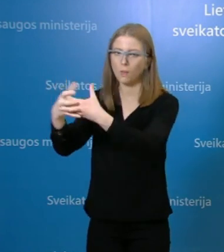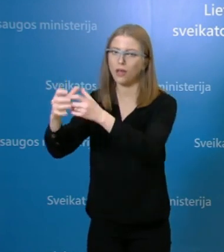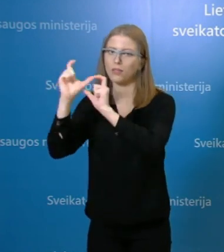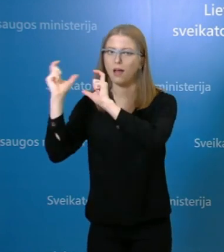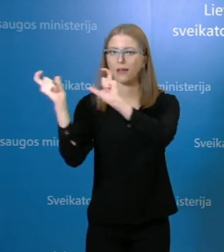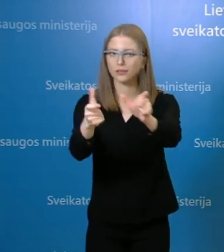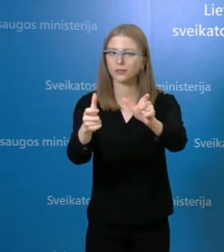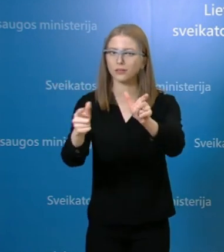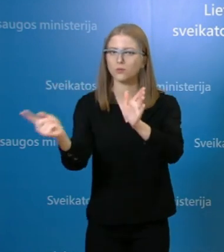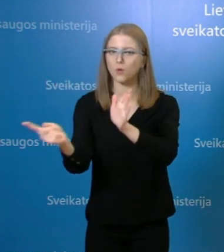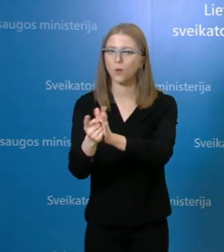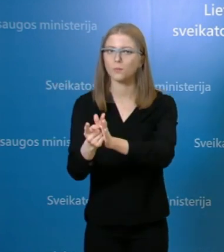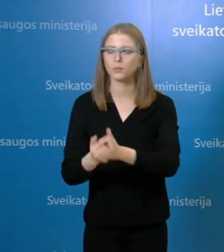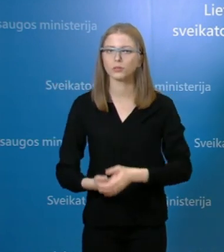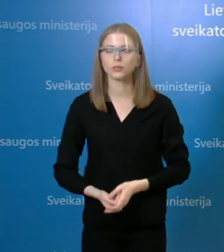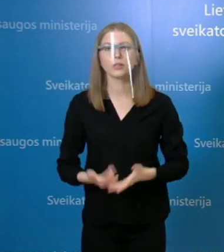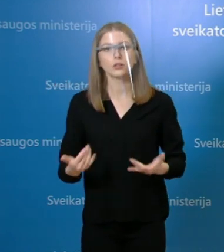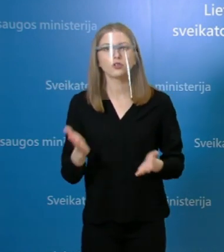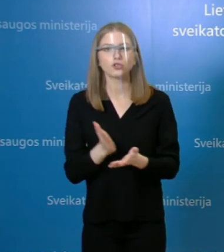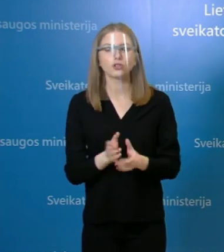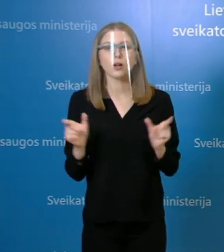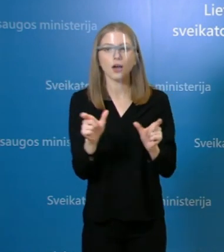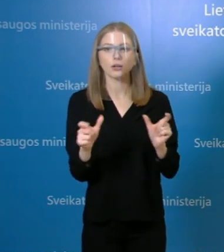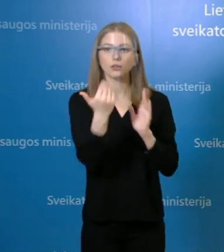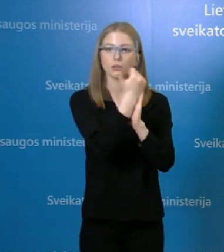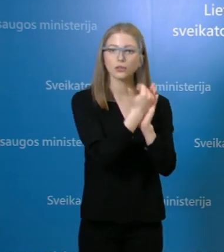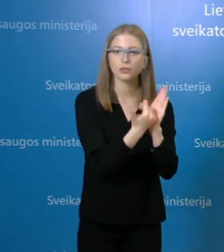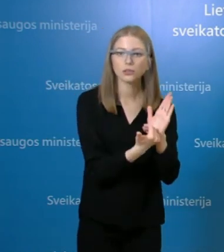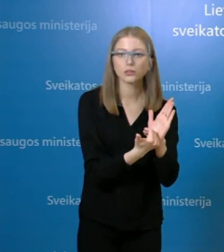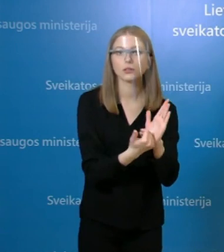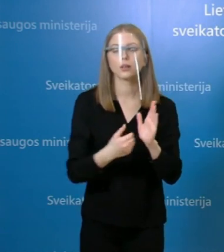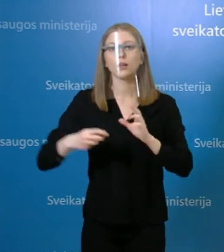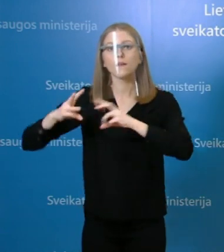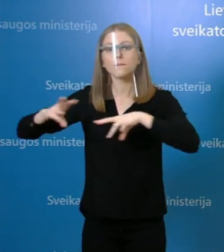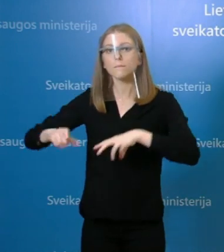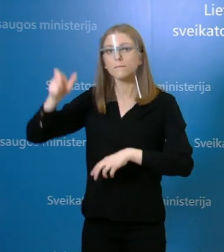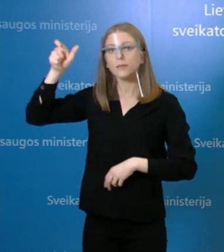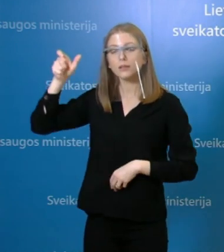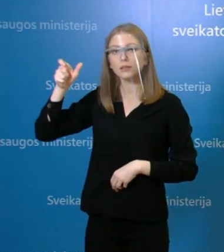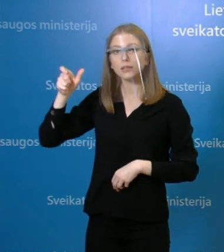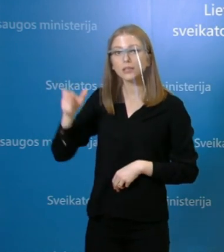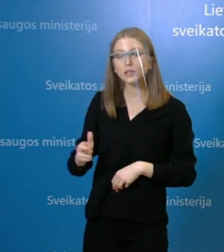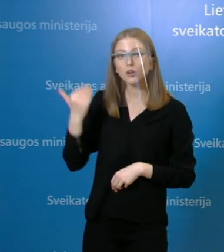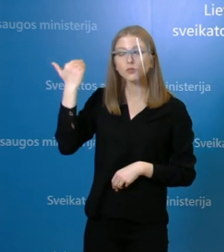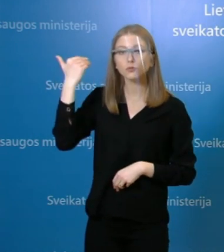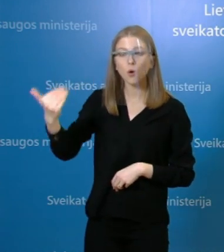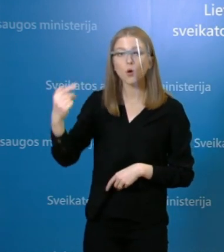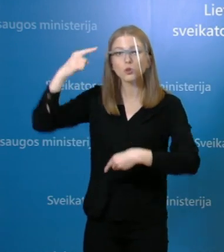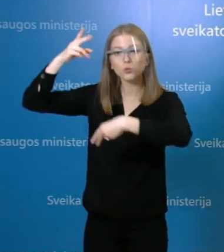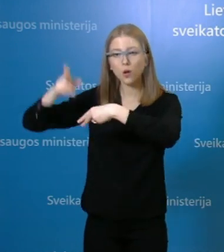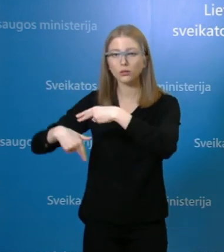taisykles ir teisės aktai numatyti operacijų vadovo sprendimai, kuriais reikia vadovautis nuo